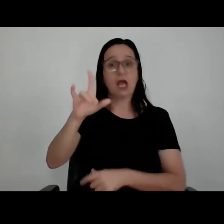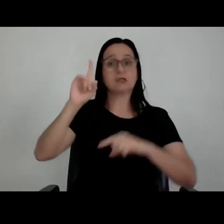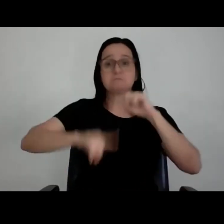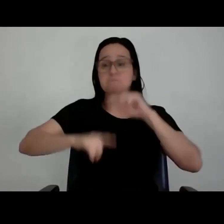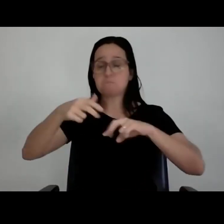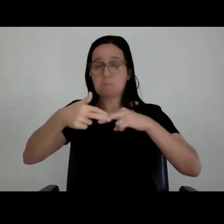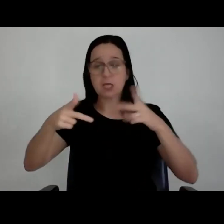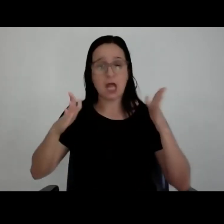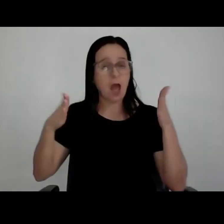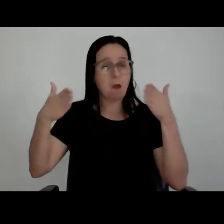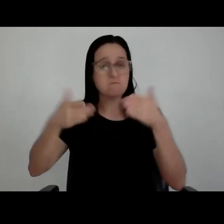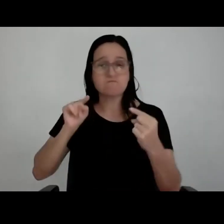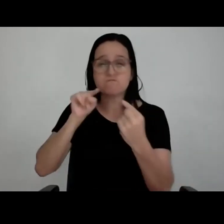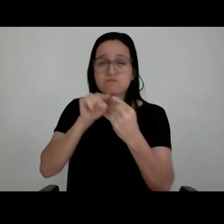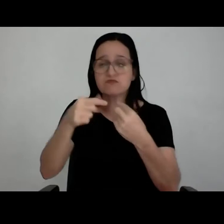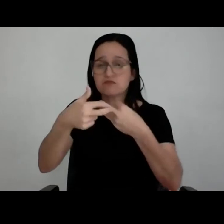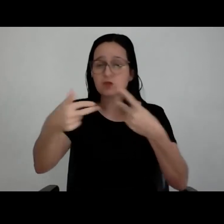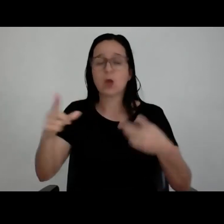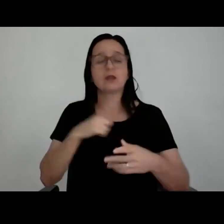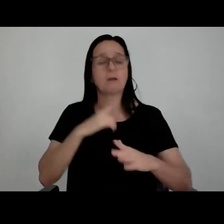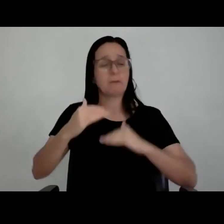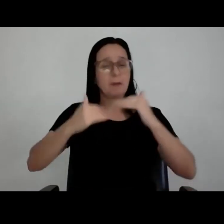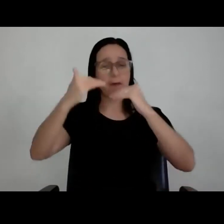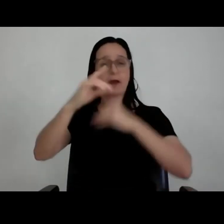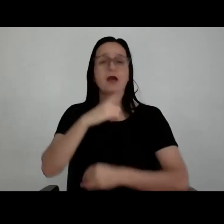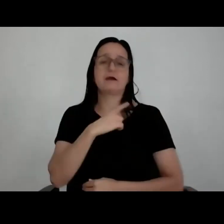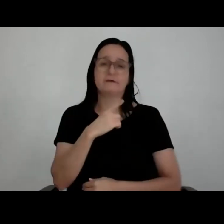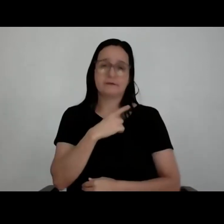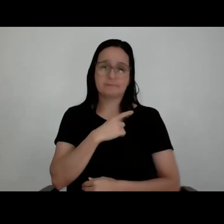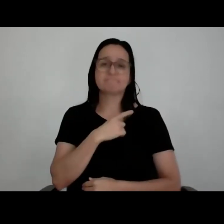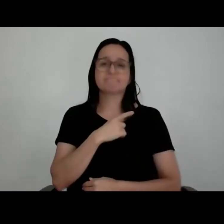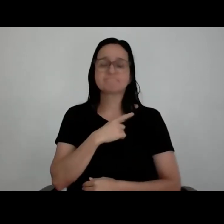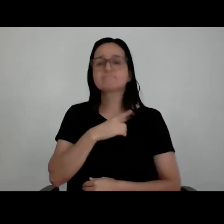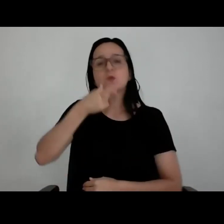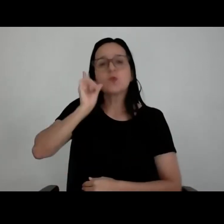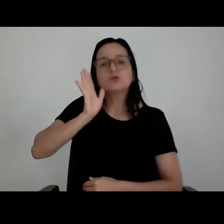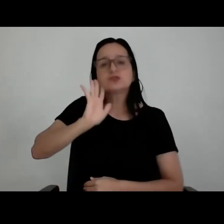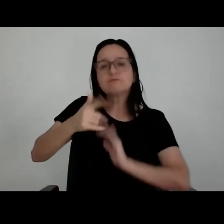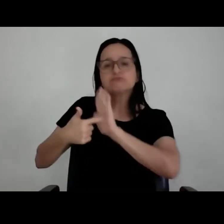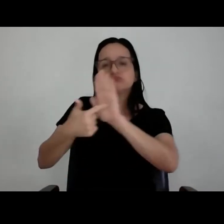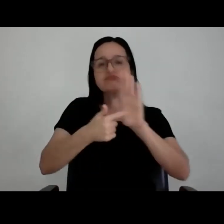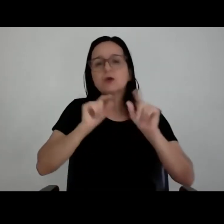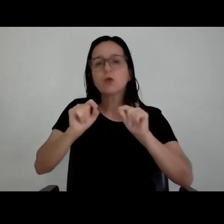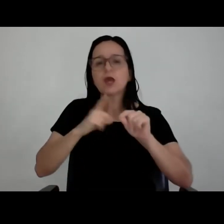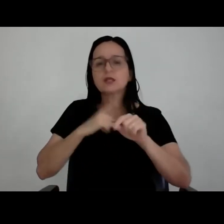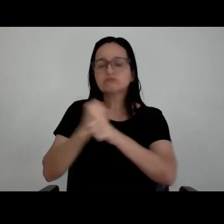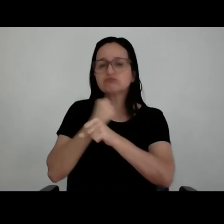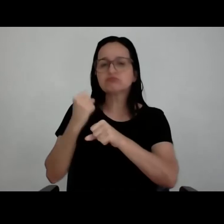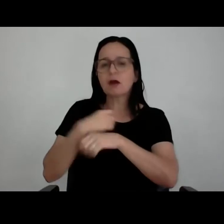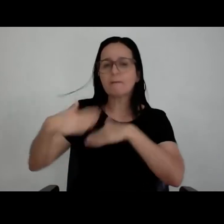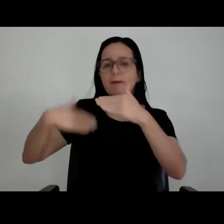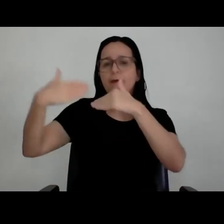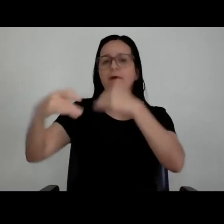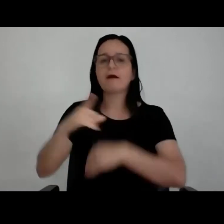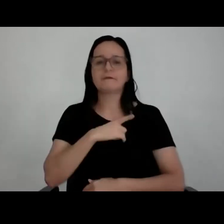-alvo. Quando você faz... Até lançaram ontem o projeto da gente da revitalização do Metropólio, está aqui no Rio de